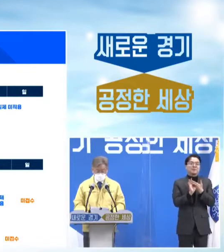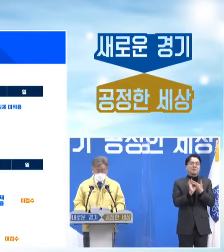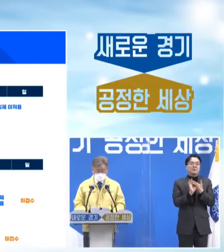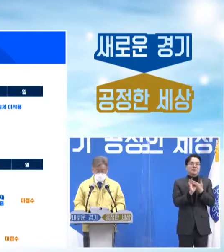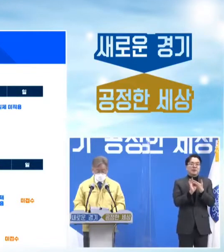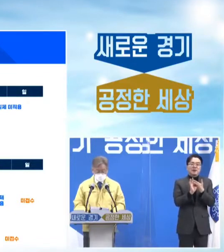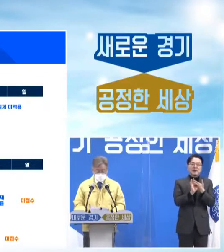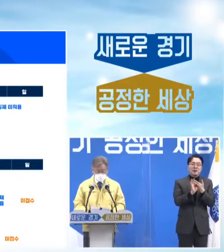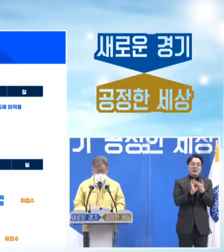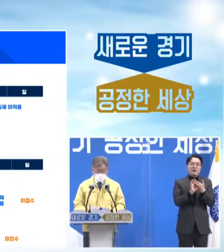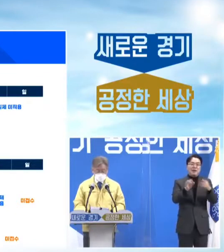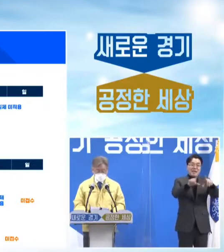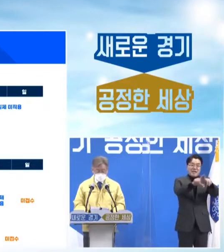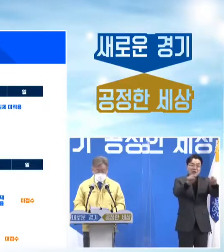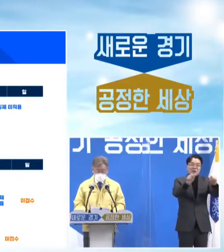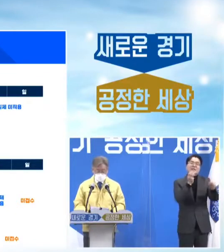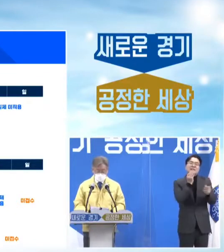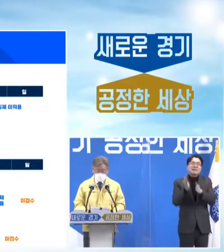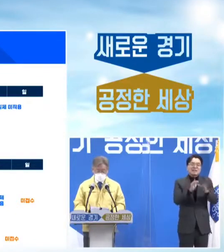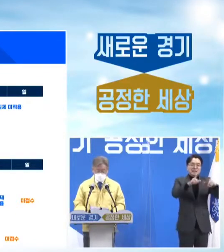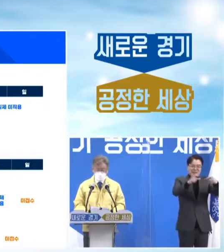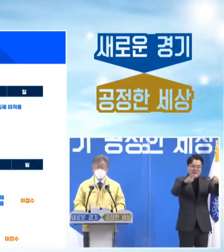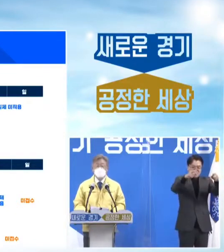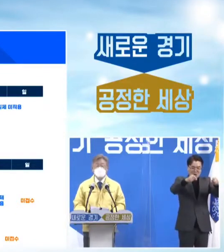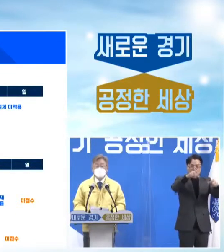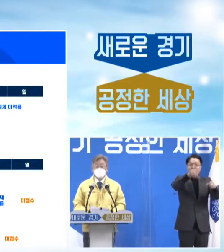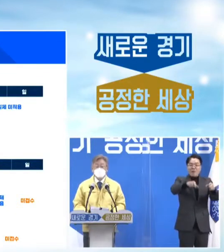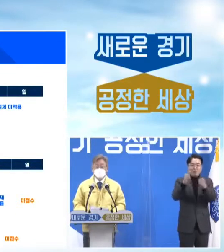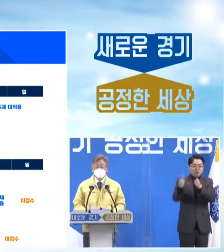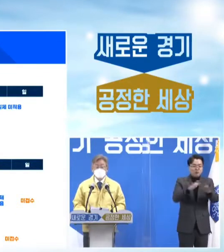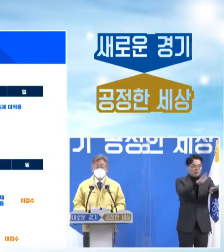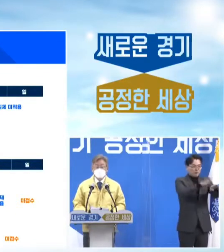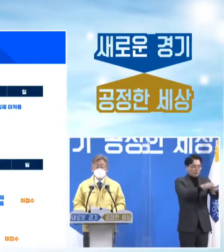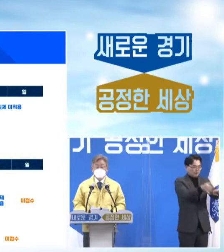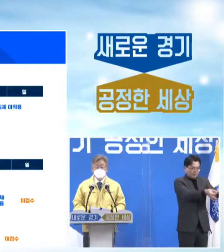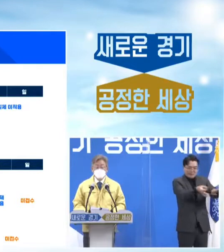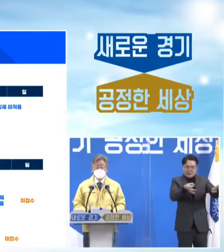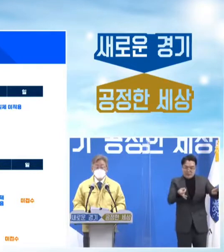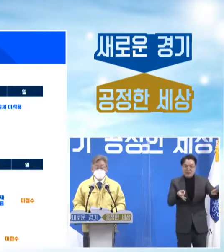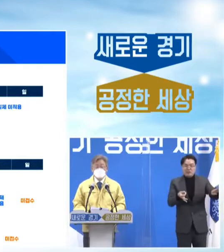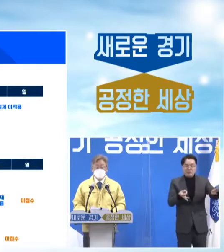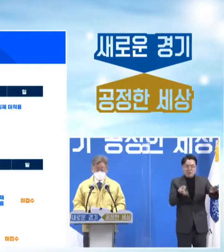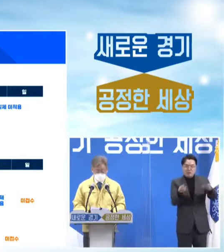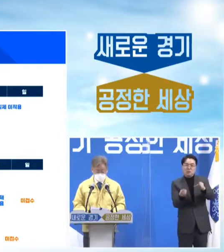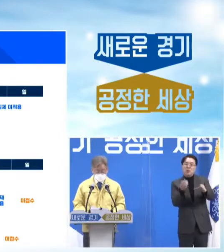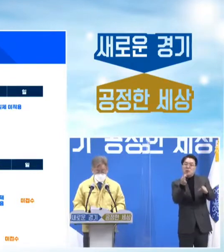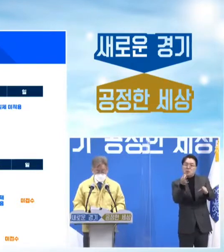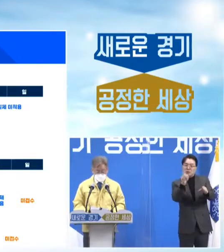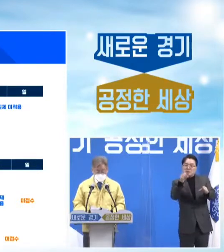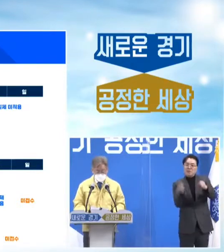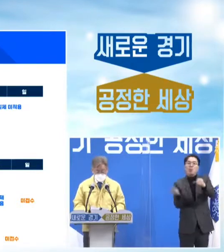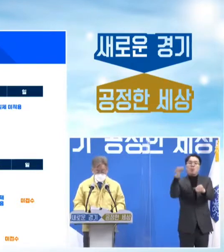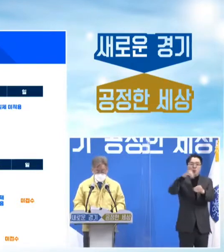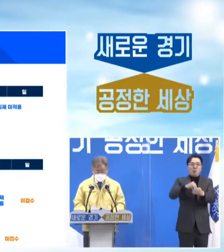선불카드 형식의 경기 지역카페 카드를 통해서 재난기본소득 지급이 가능합니다.